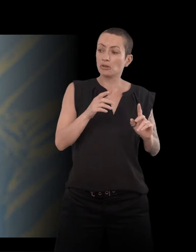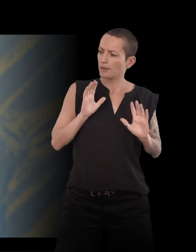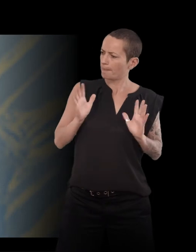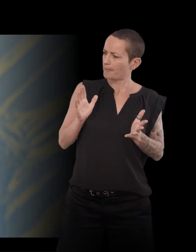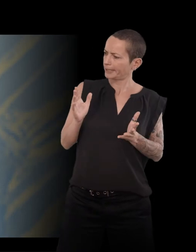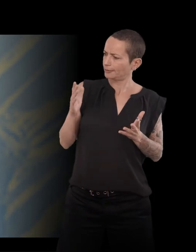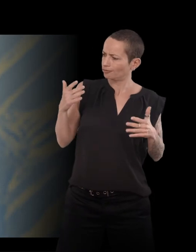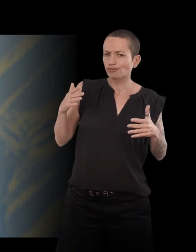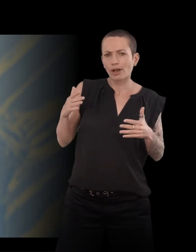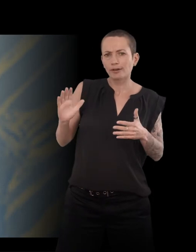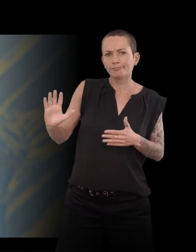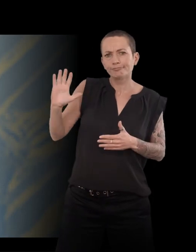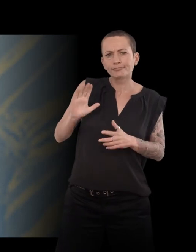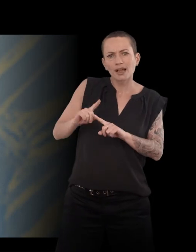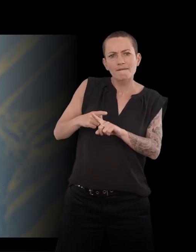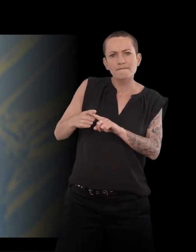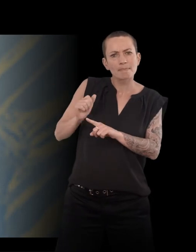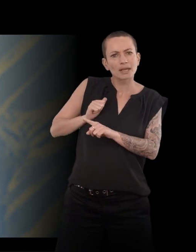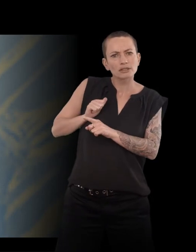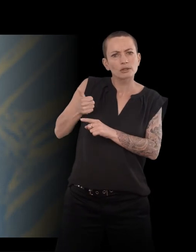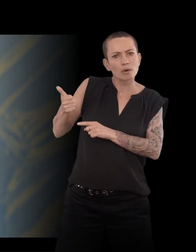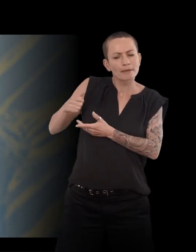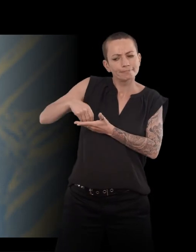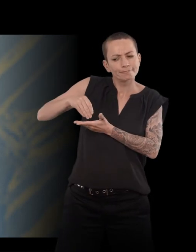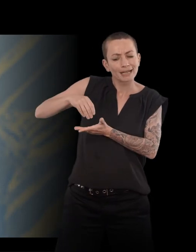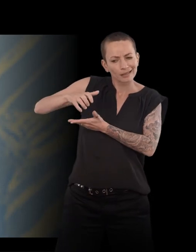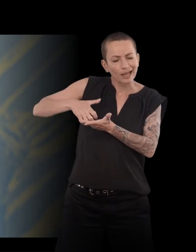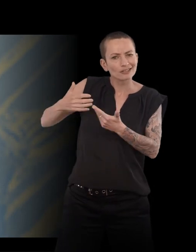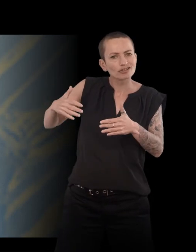personnels que tu faisais, que tu écrivais des textes, que tu n pas éprouvé le besoin d'écrire avant.